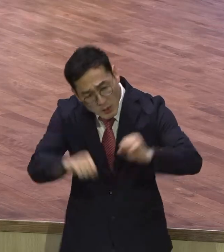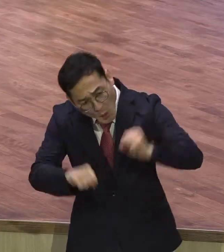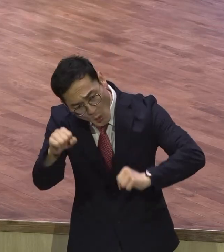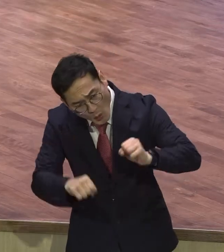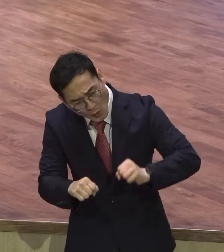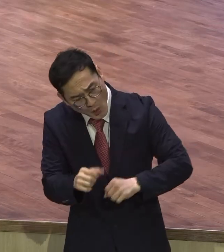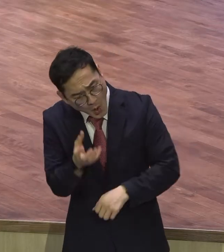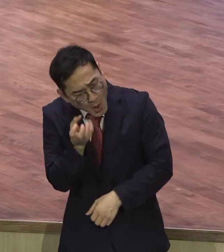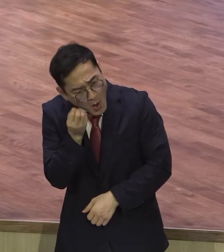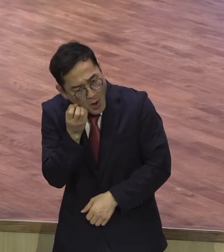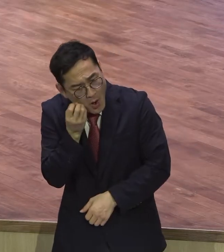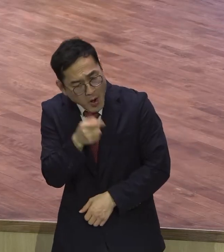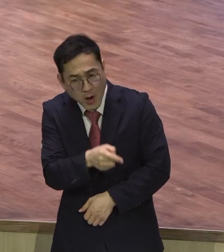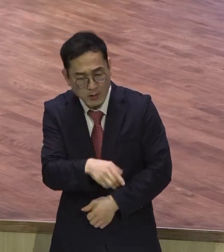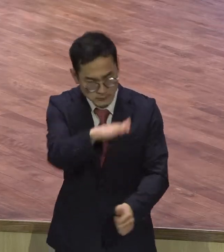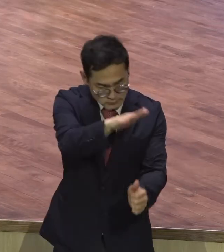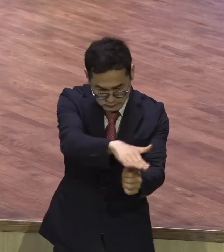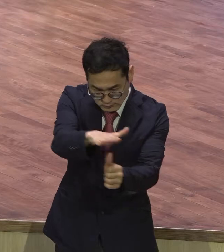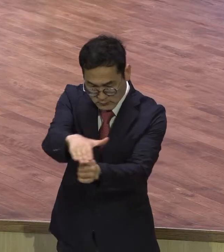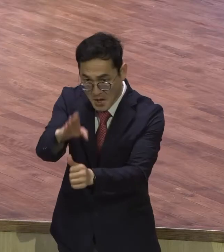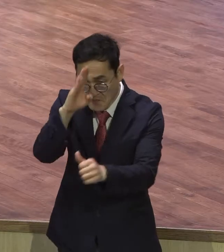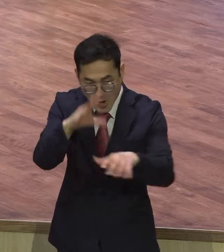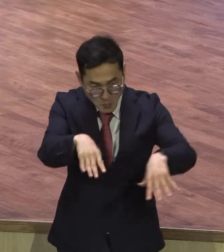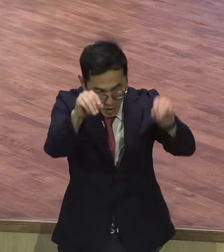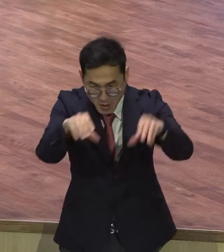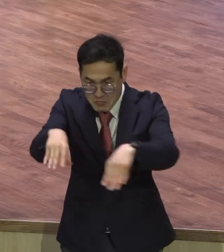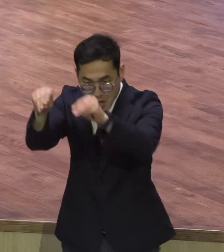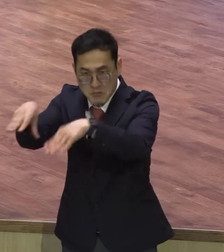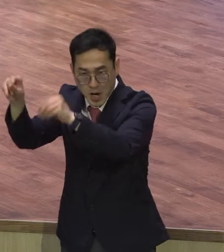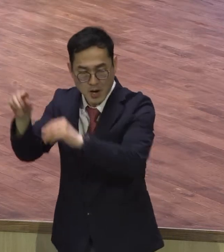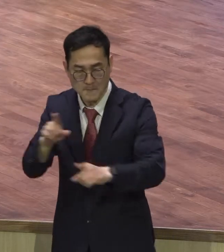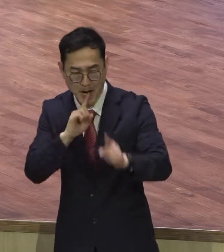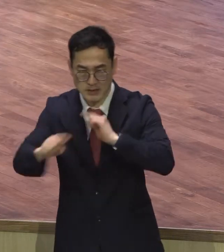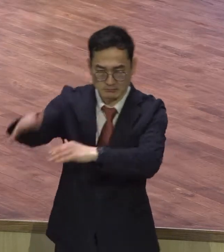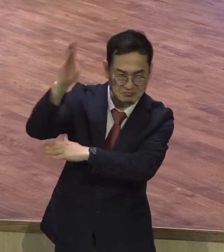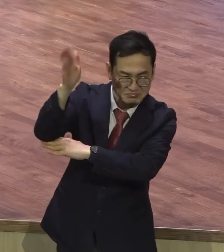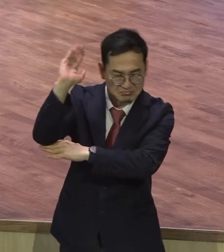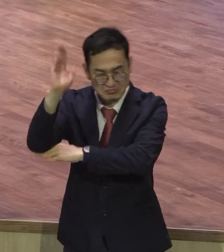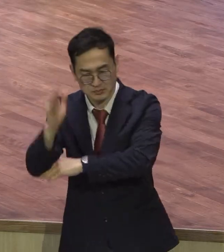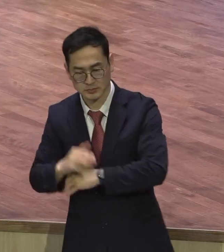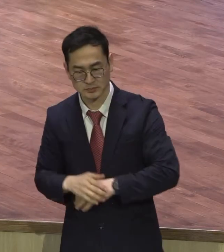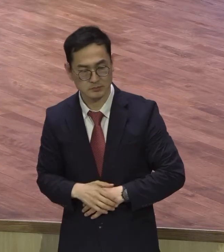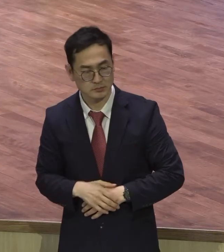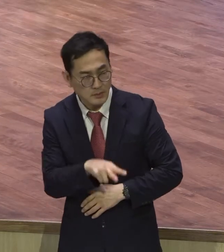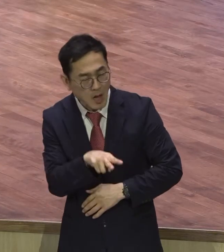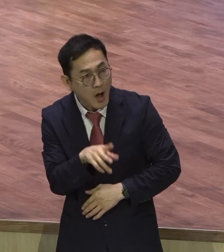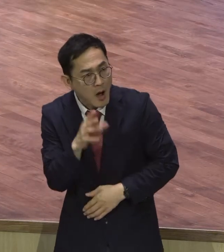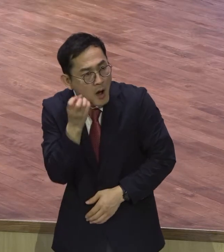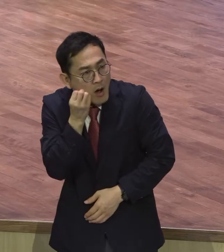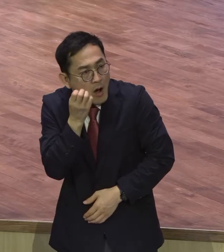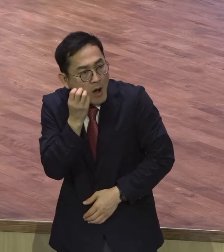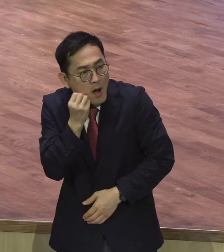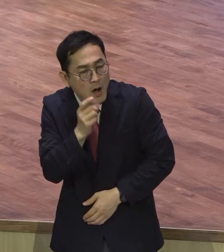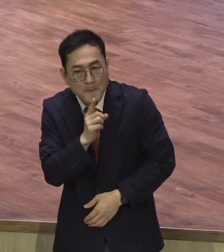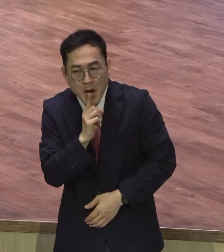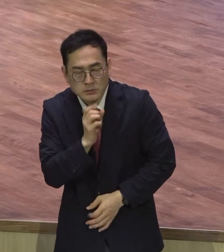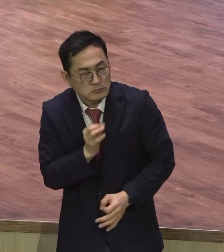모든 그냥 병을 고치고 말씀도 도티태 우리가 들어보지도 못한 말씀이 평소 때 늘